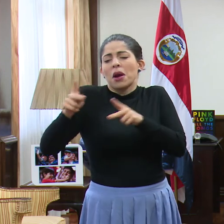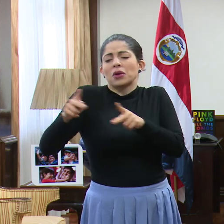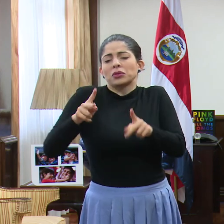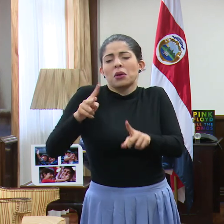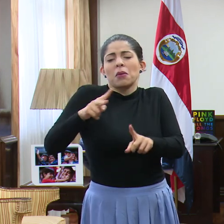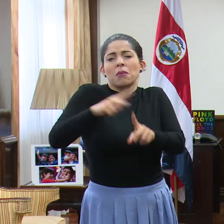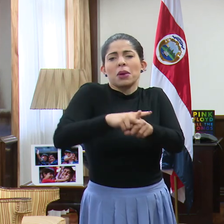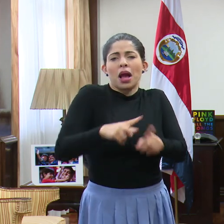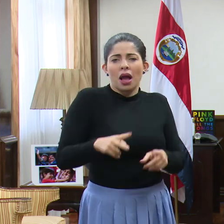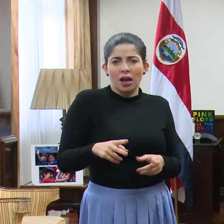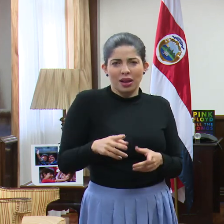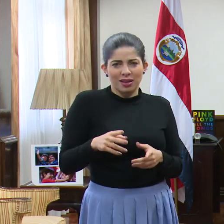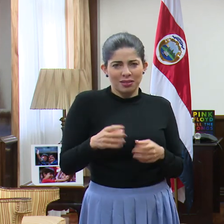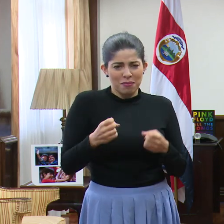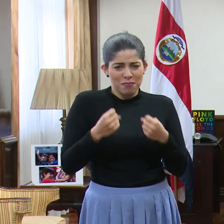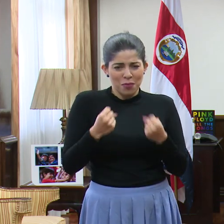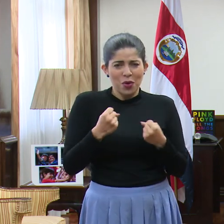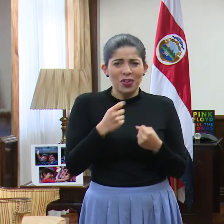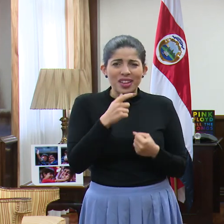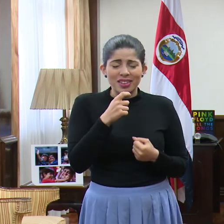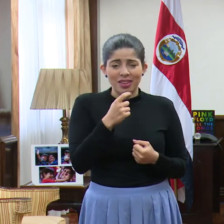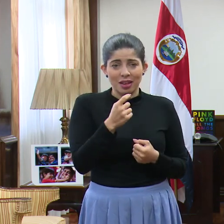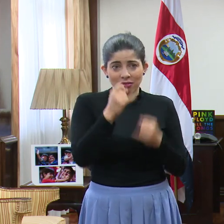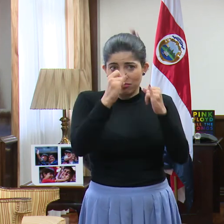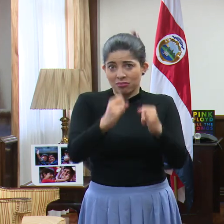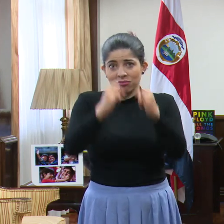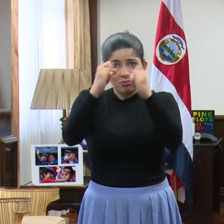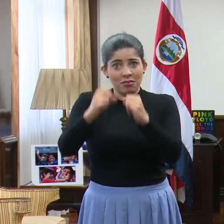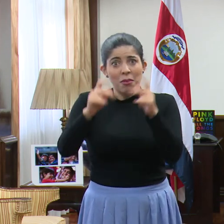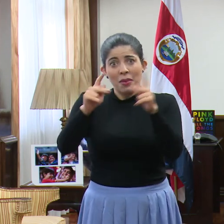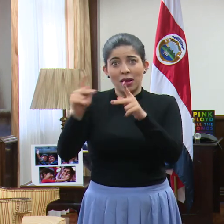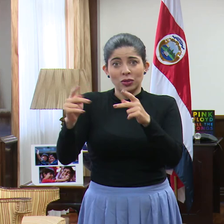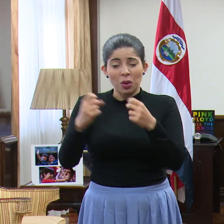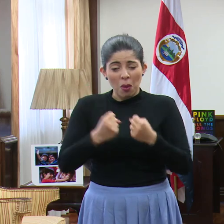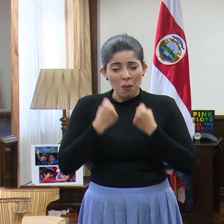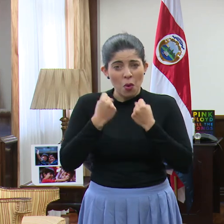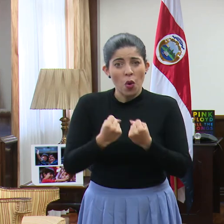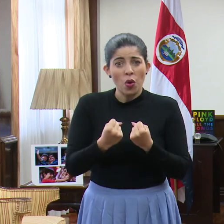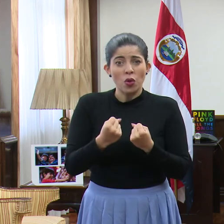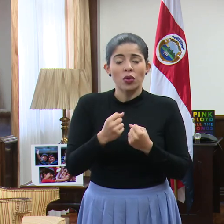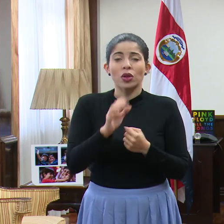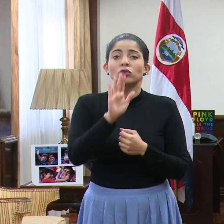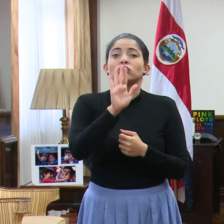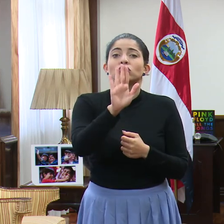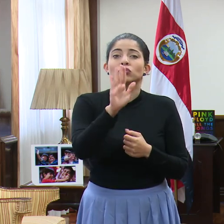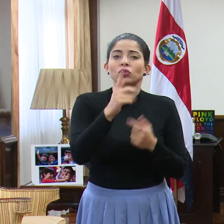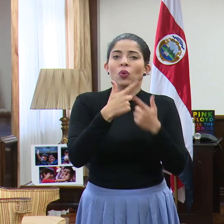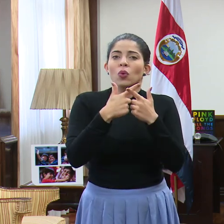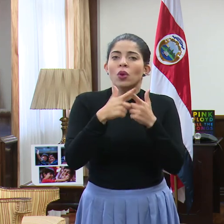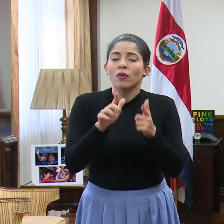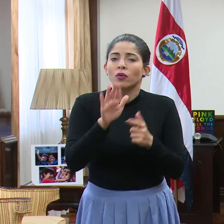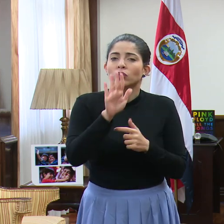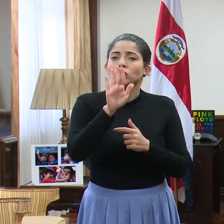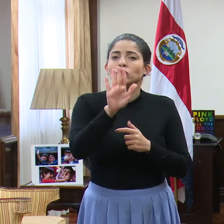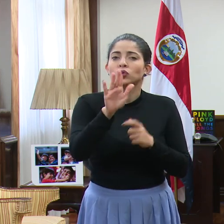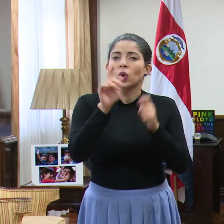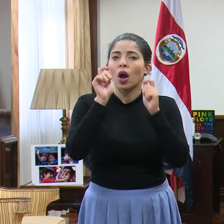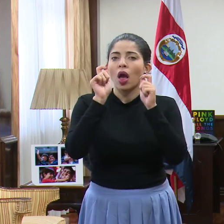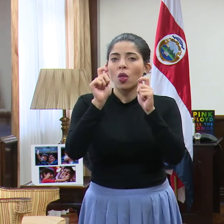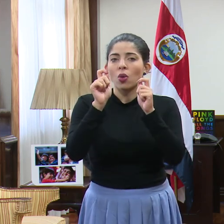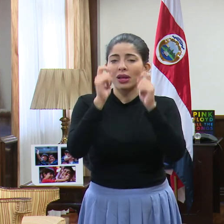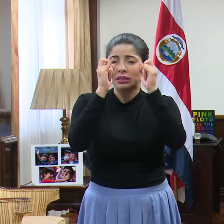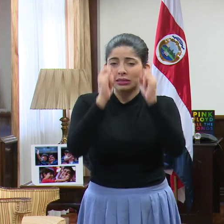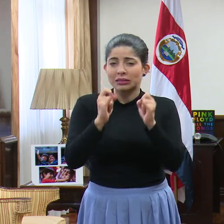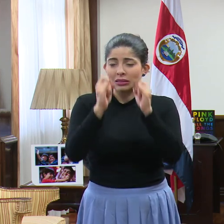implementara. El poder está en cada persona. El poder está en la libertad y la educación de cada